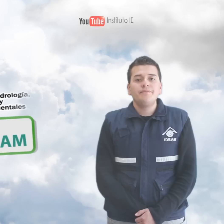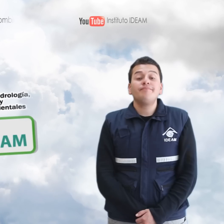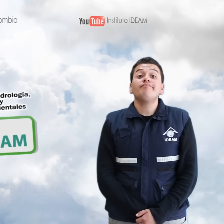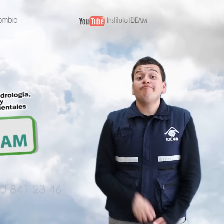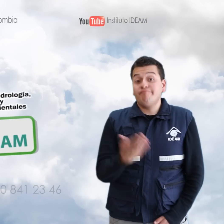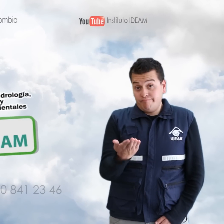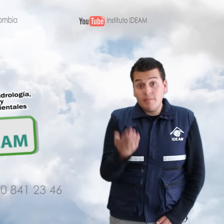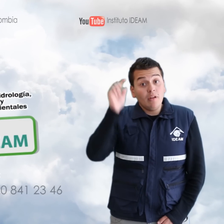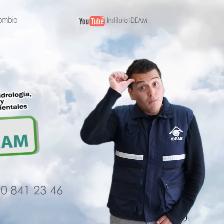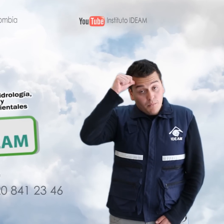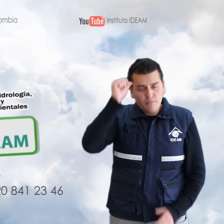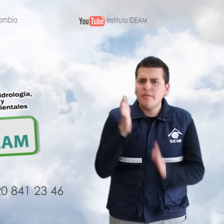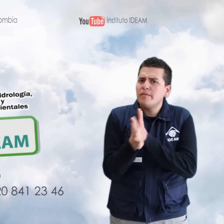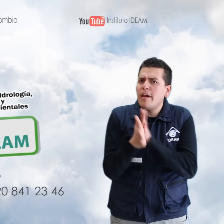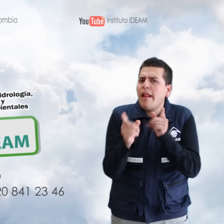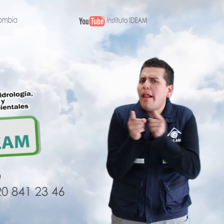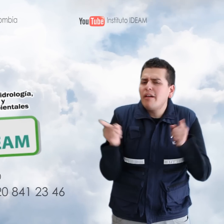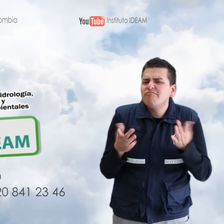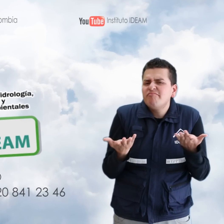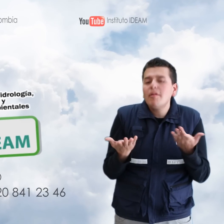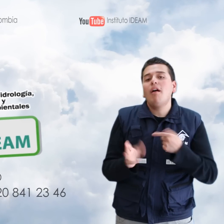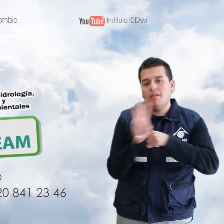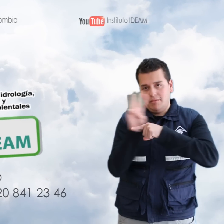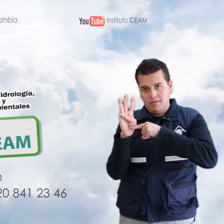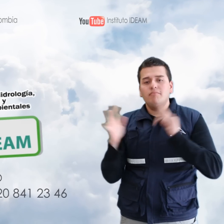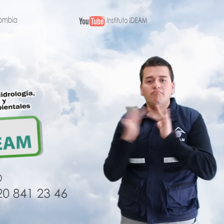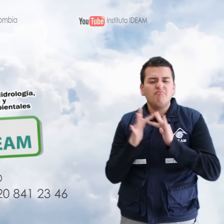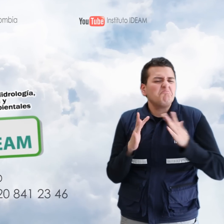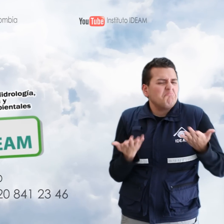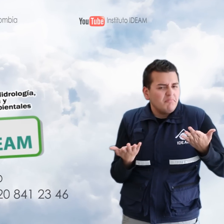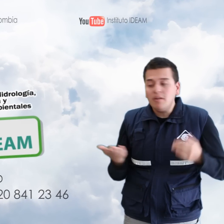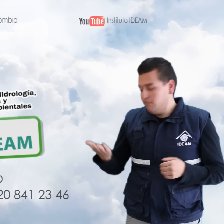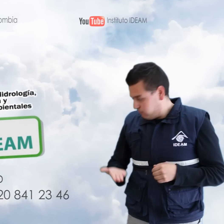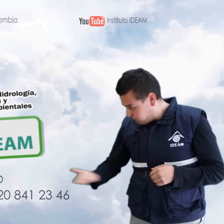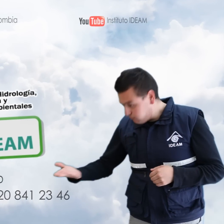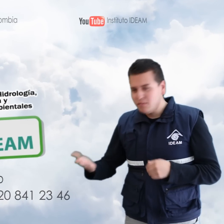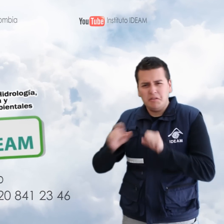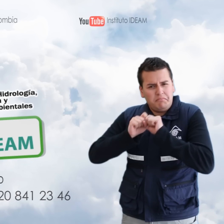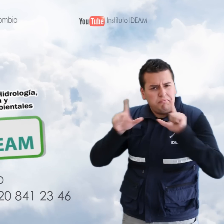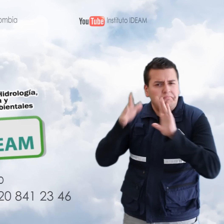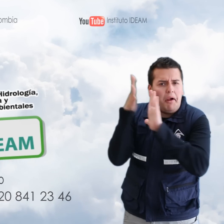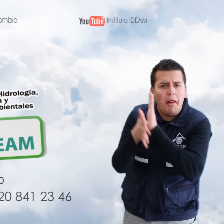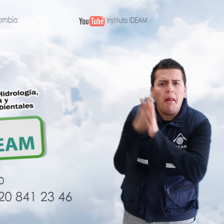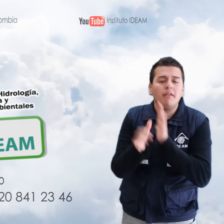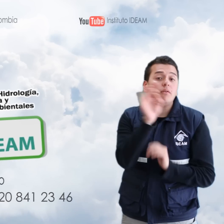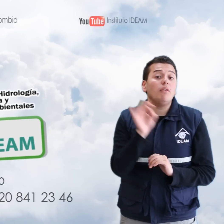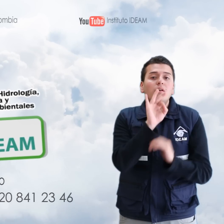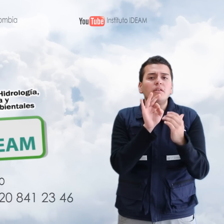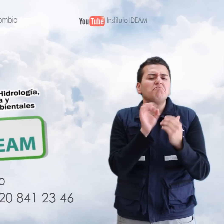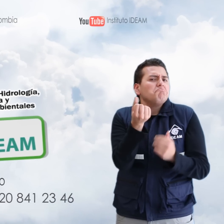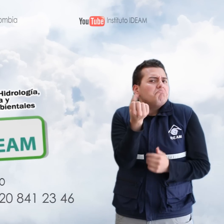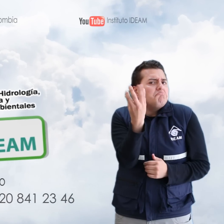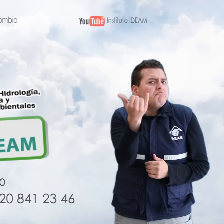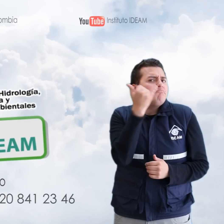Recuerde que para mayor información puede visitarnos en nuestra página web www.ideam.gov.co o comunicarse